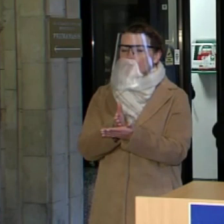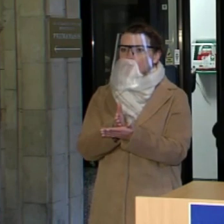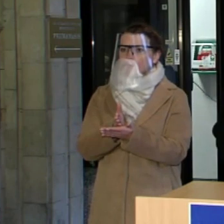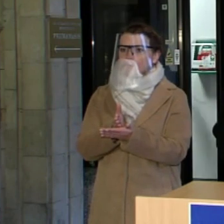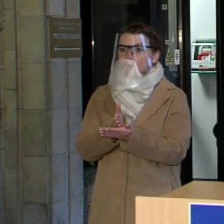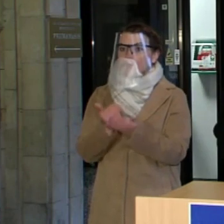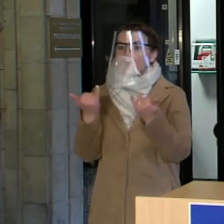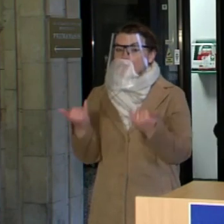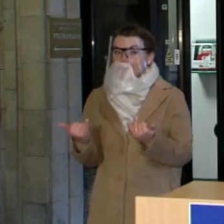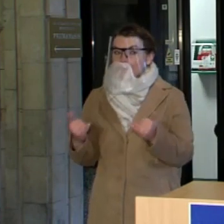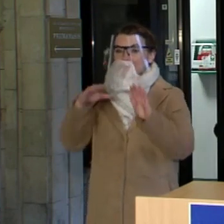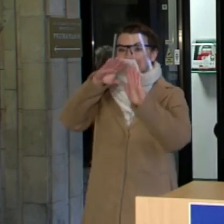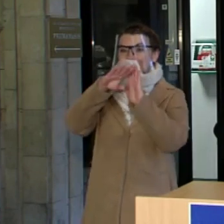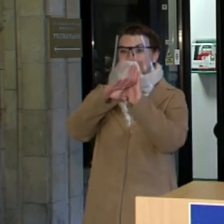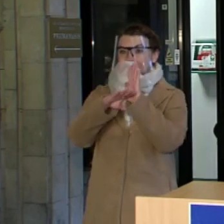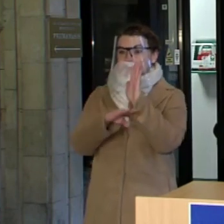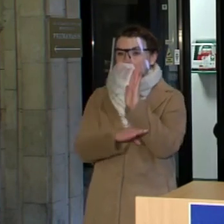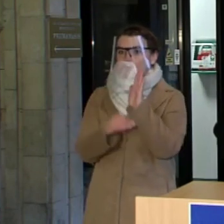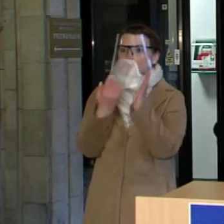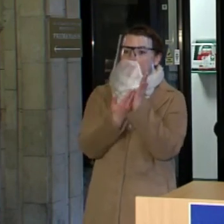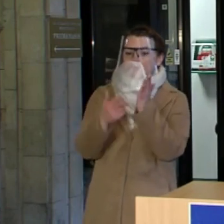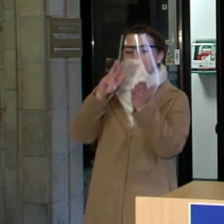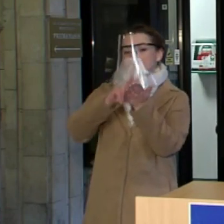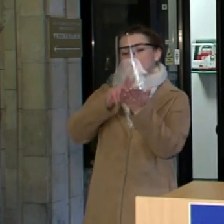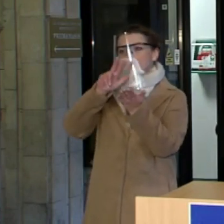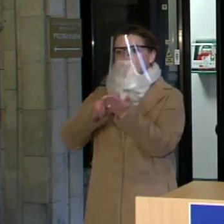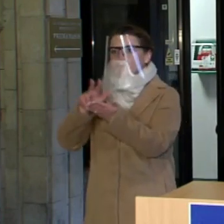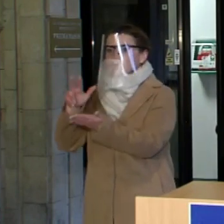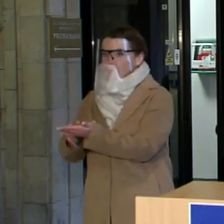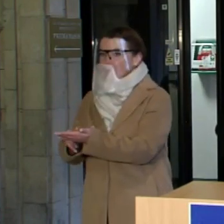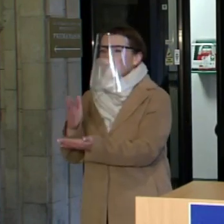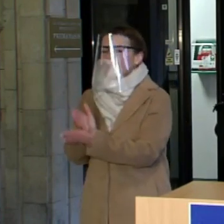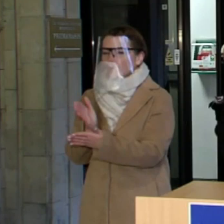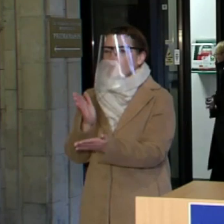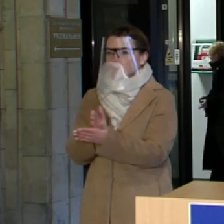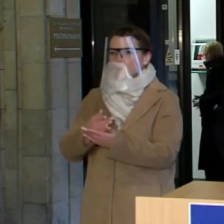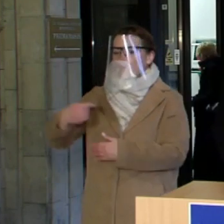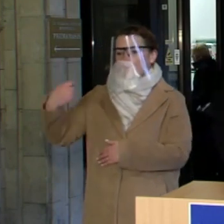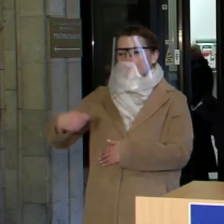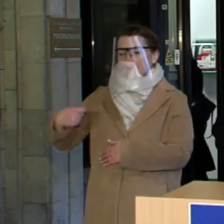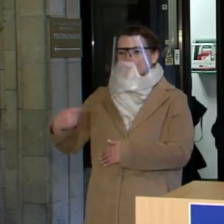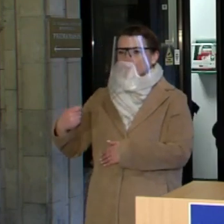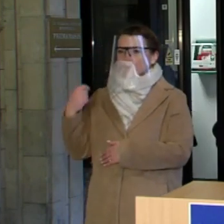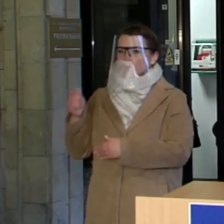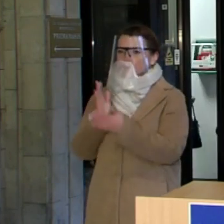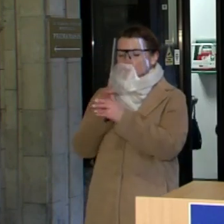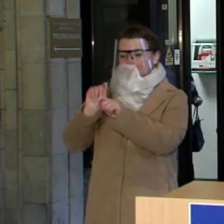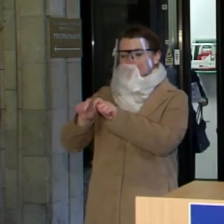kad dabartiniai statymai, kurie yra primami, turės praeiti prezidentūros filtrą tiek žmogaus teisų